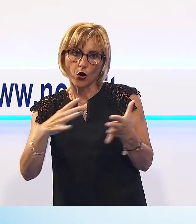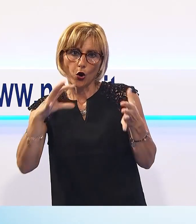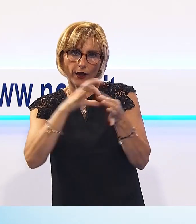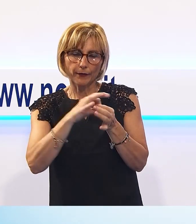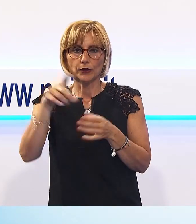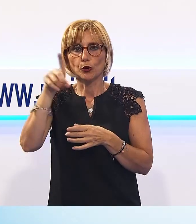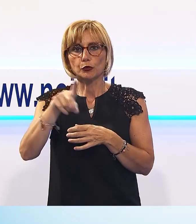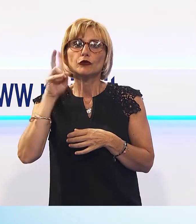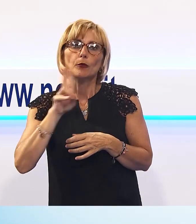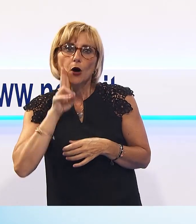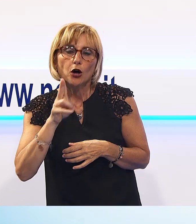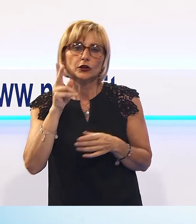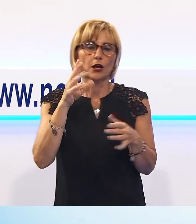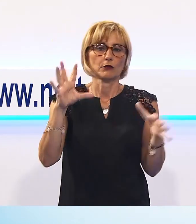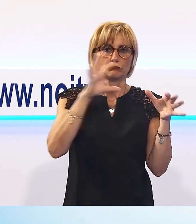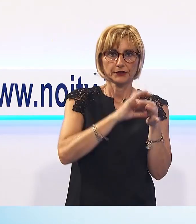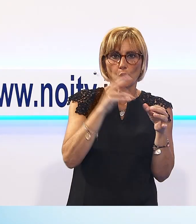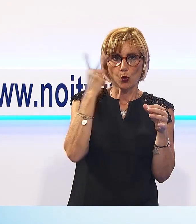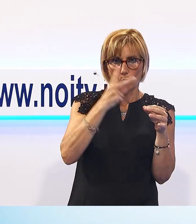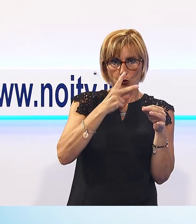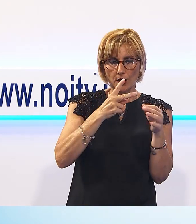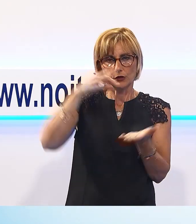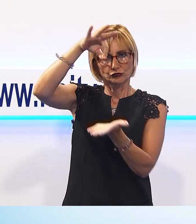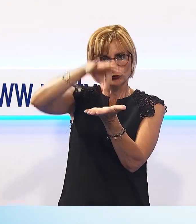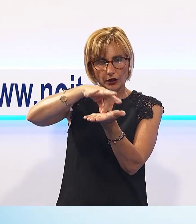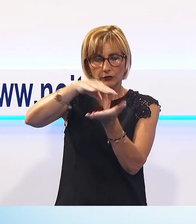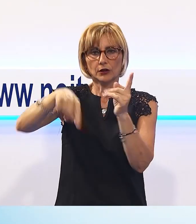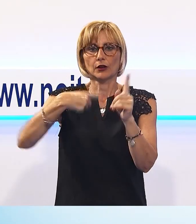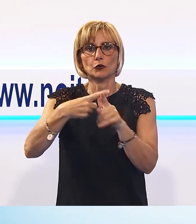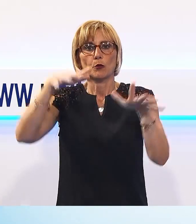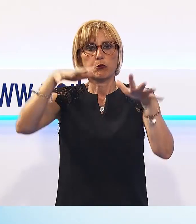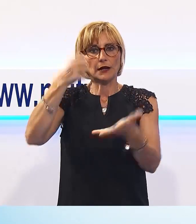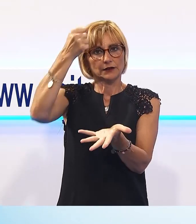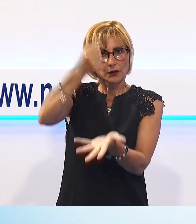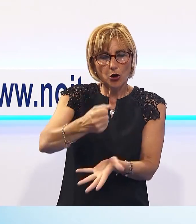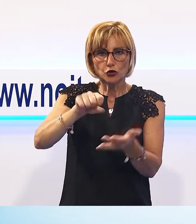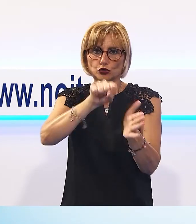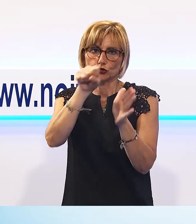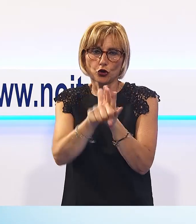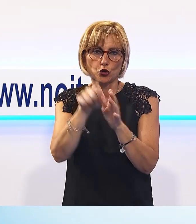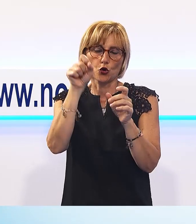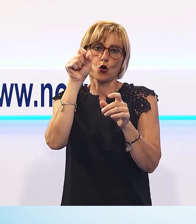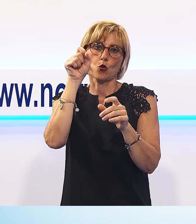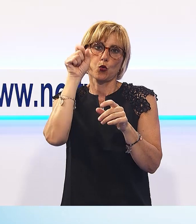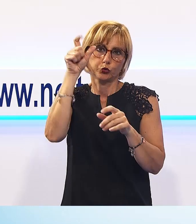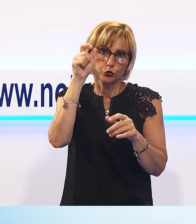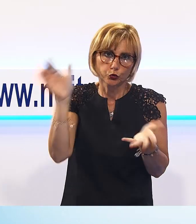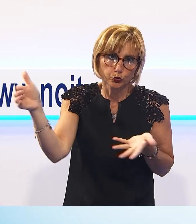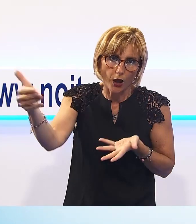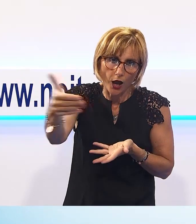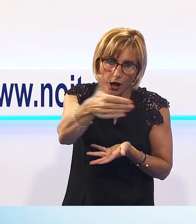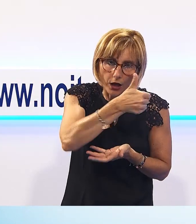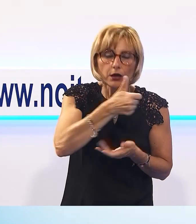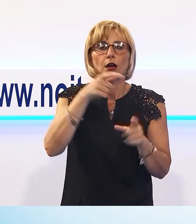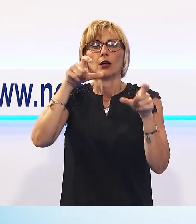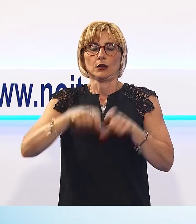province di Modine e di Lucca, sia per l'importante patrimonio storico-culturale della raccolta, ha portato alla stipula di un accordo che vede